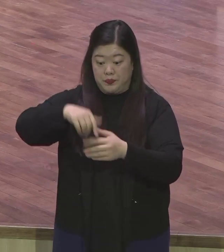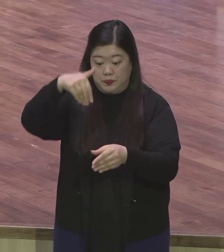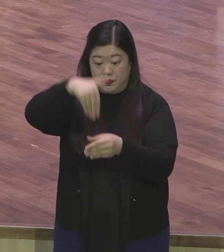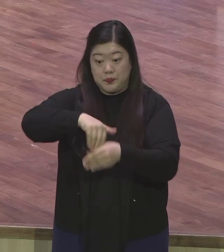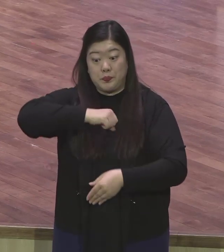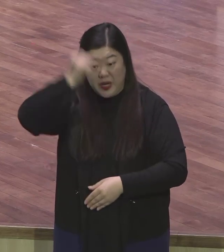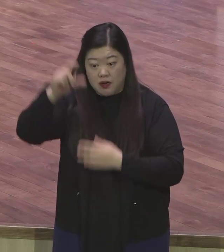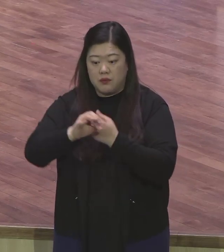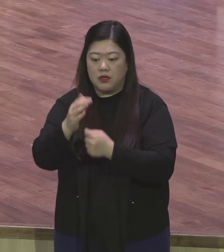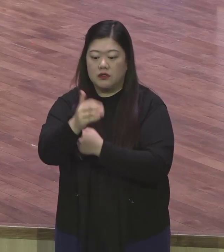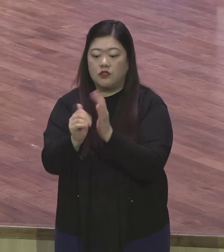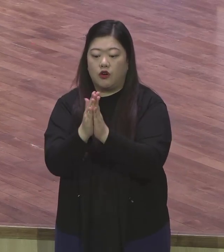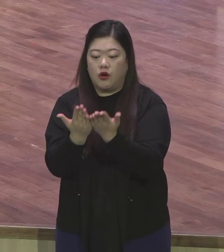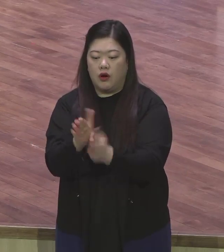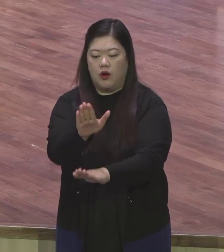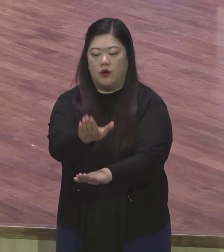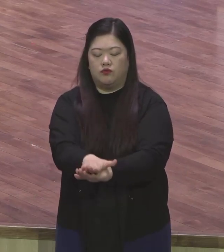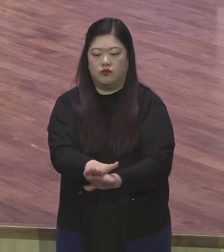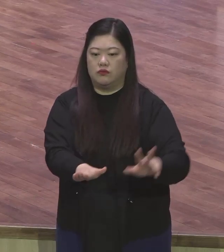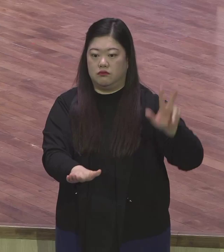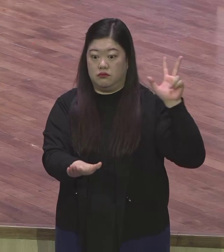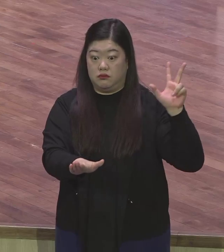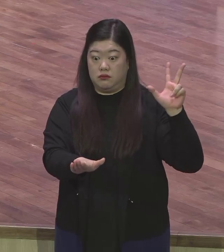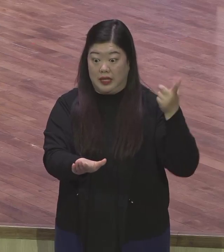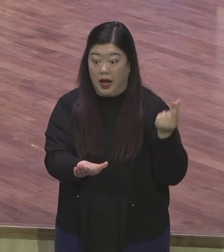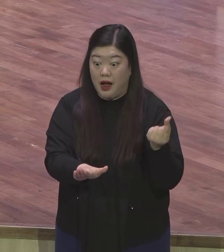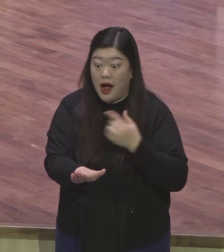그렇게 하나님이 축복을 해 주었는데